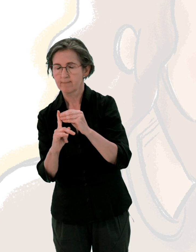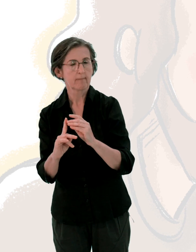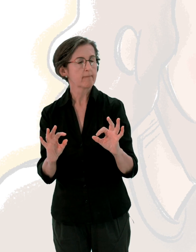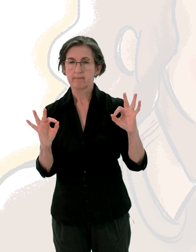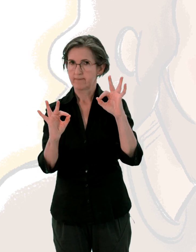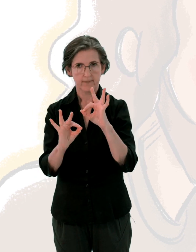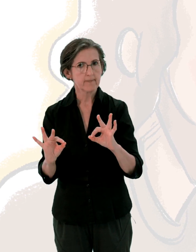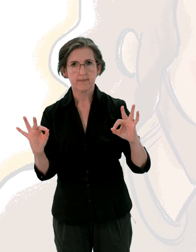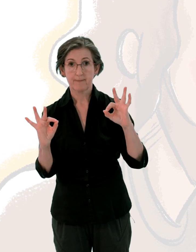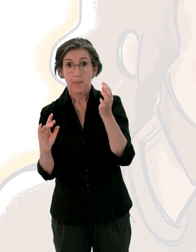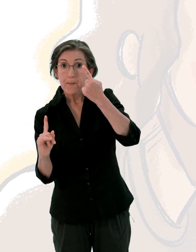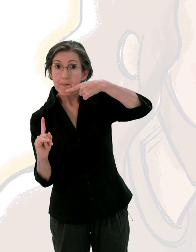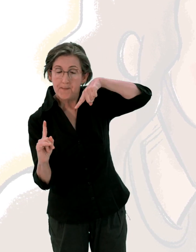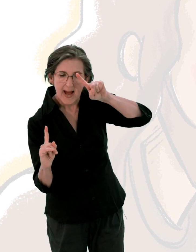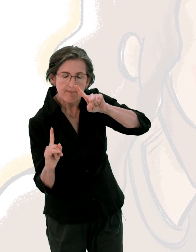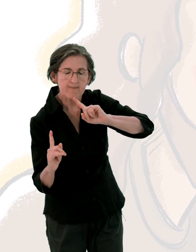et ensuite elles sortent du corps.